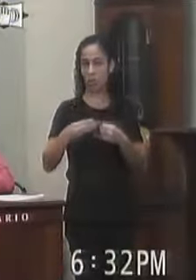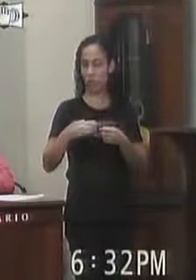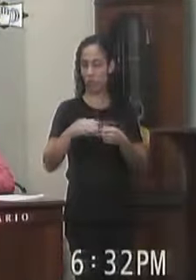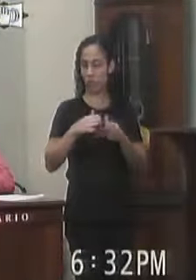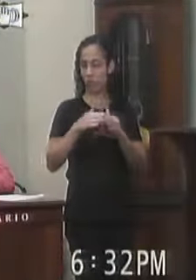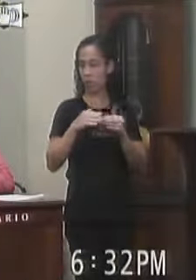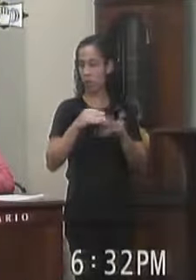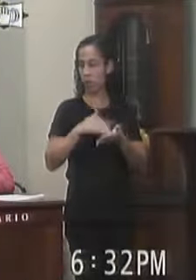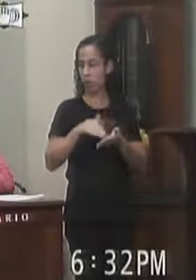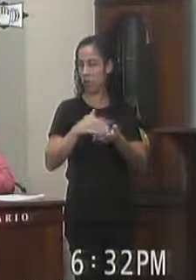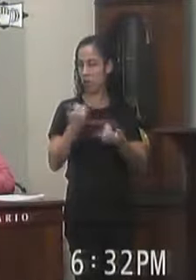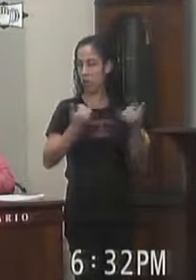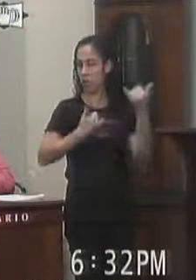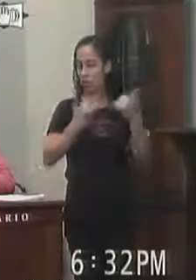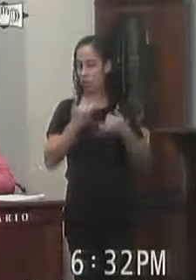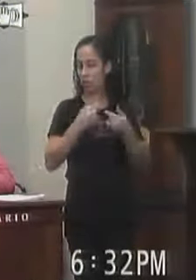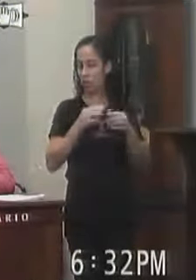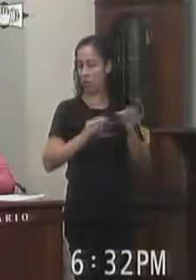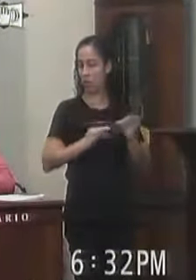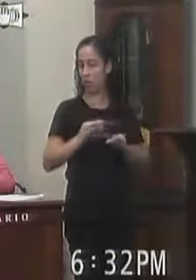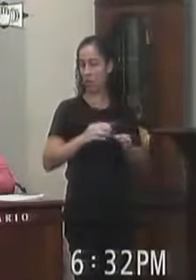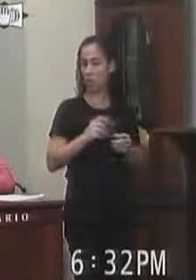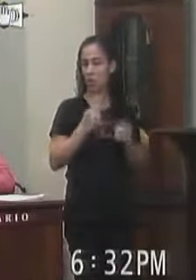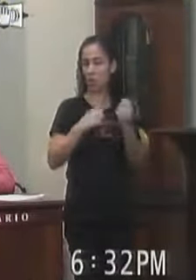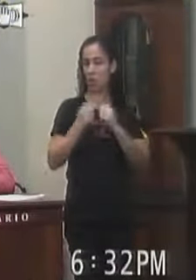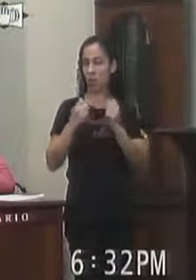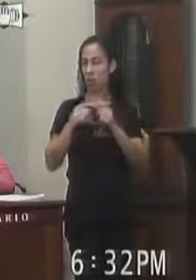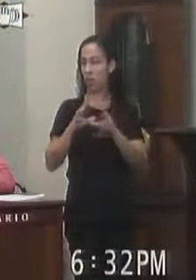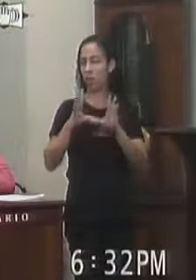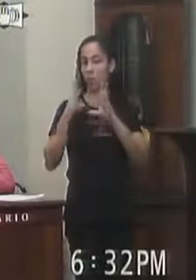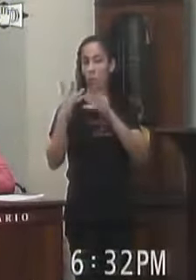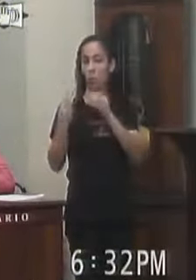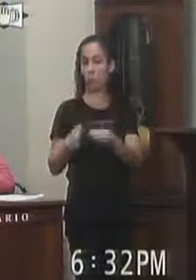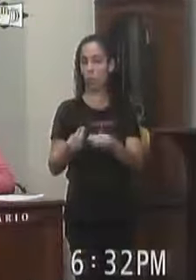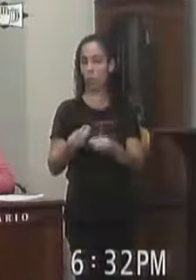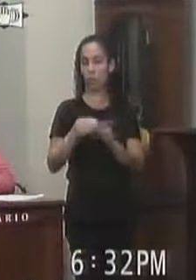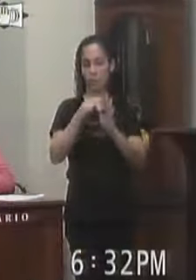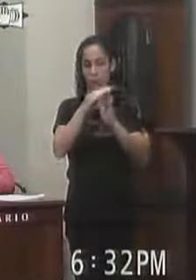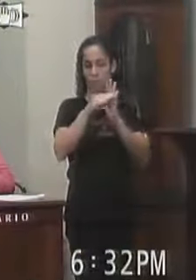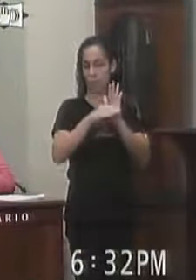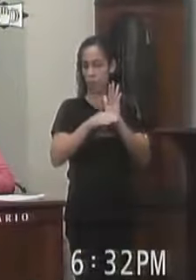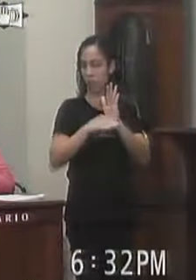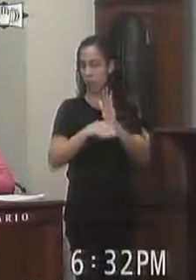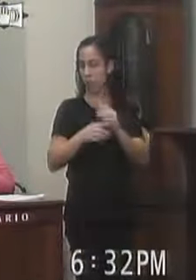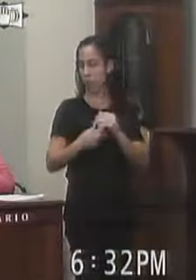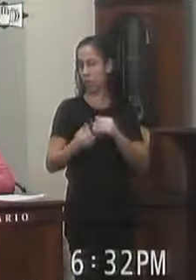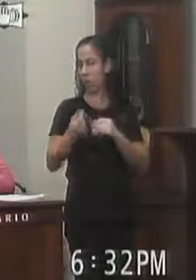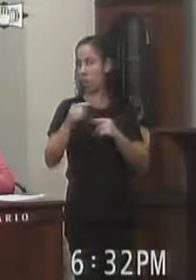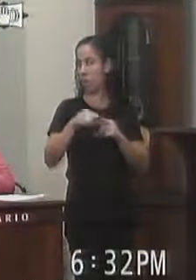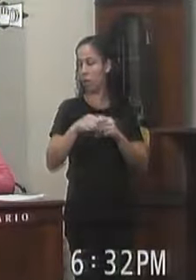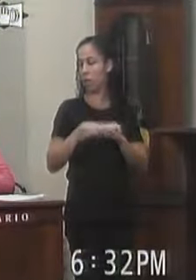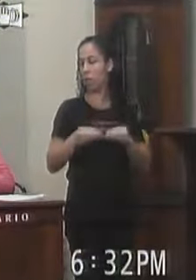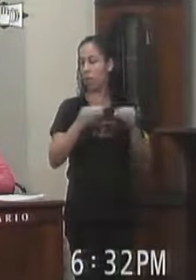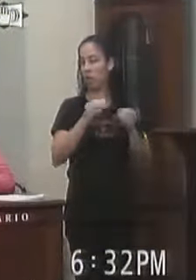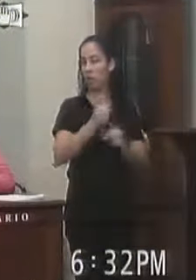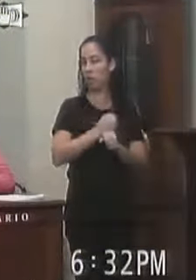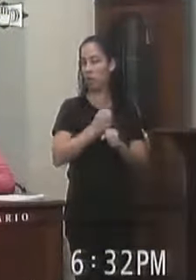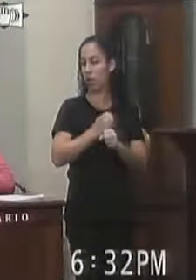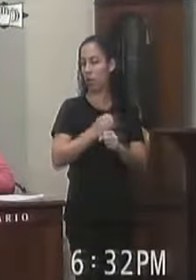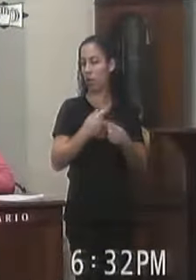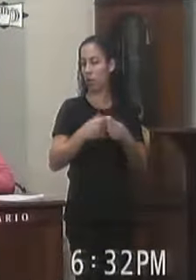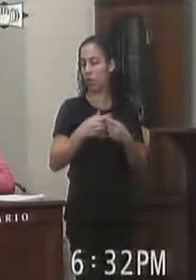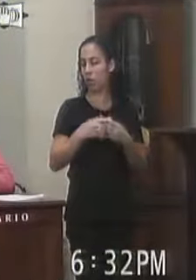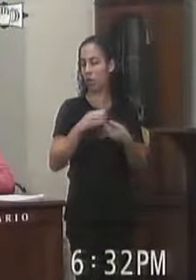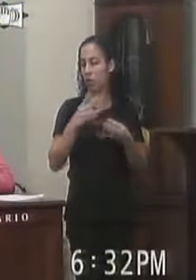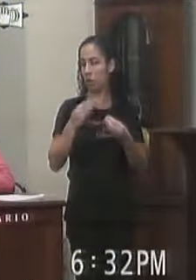Almeida Informações Sobre o processo Administrativo completo E o cronograma Físico financeiro Para a entrega da obra Bem